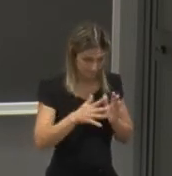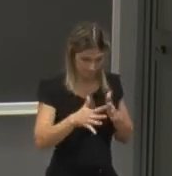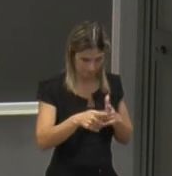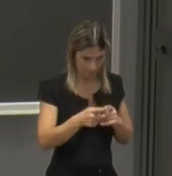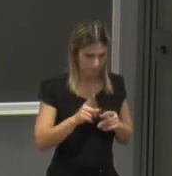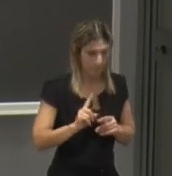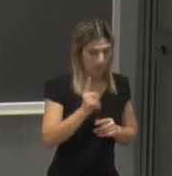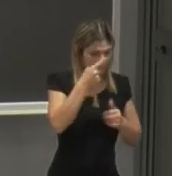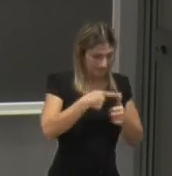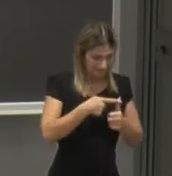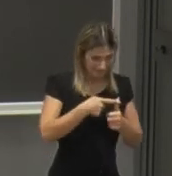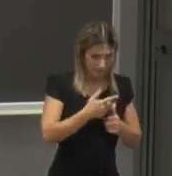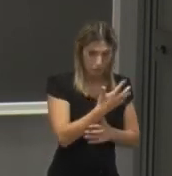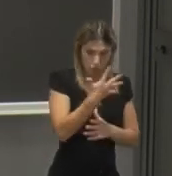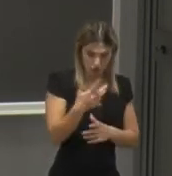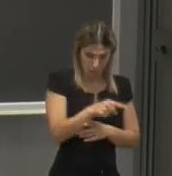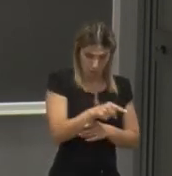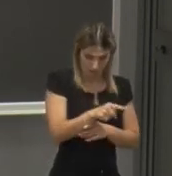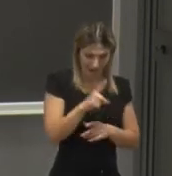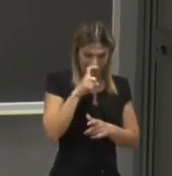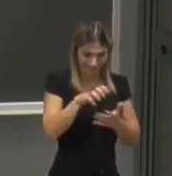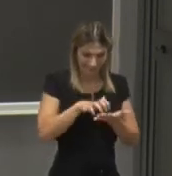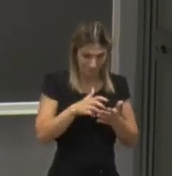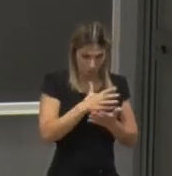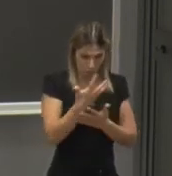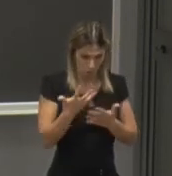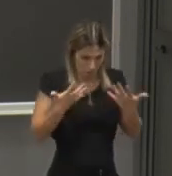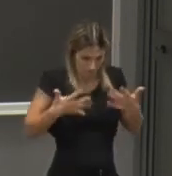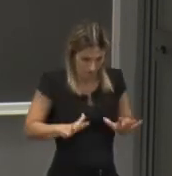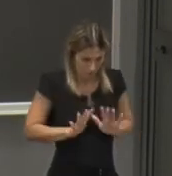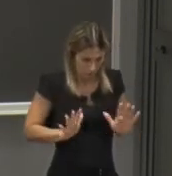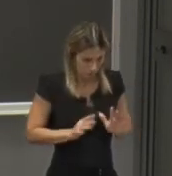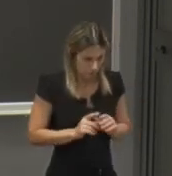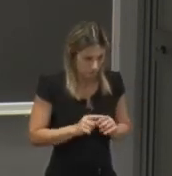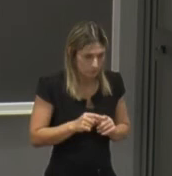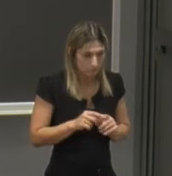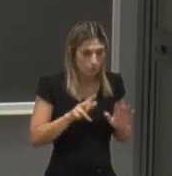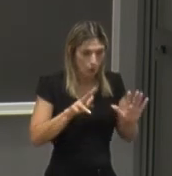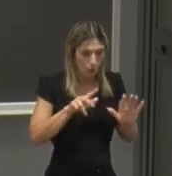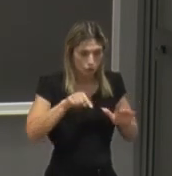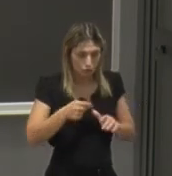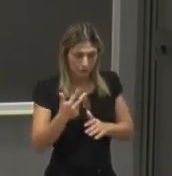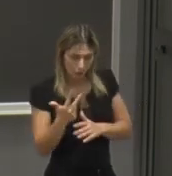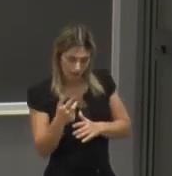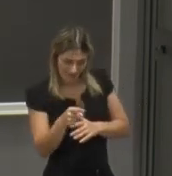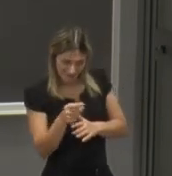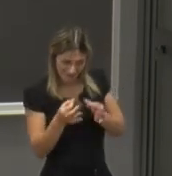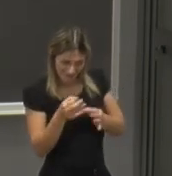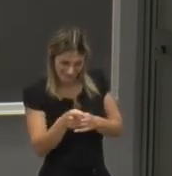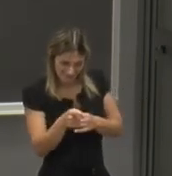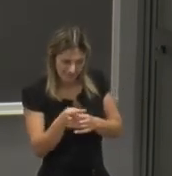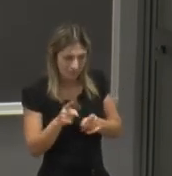magistrali ingegneria dell'informazione a 5 anni dal titolo e 8,3% la soddisfazione